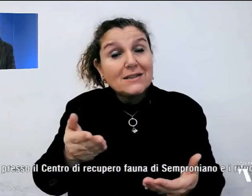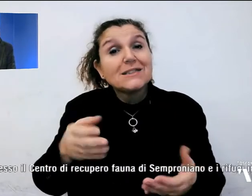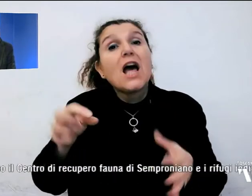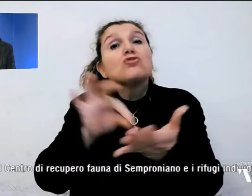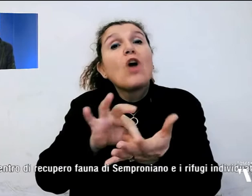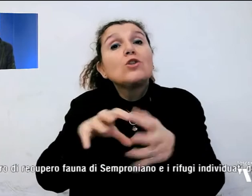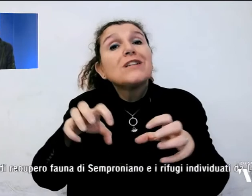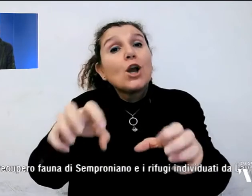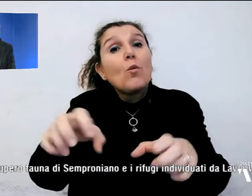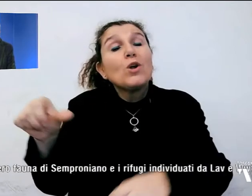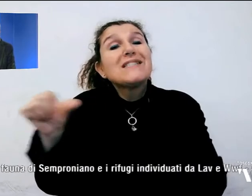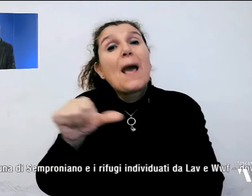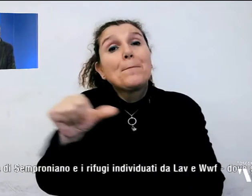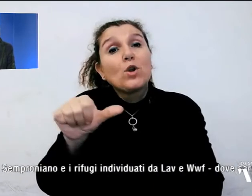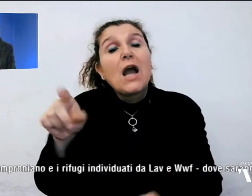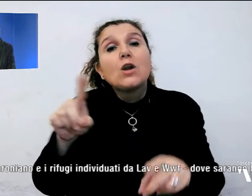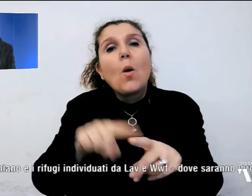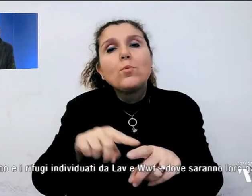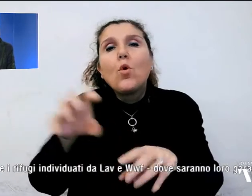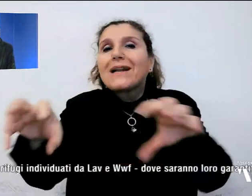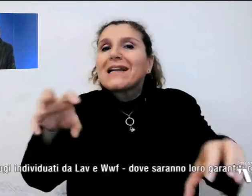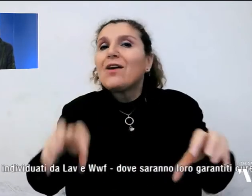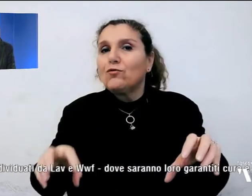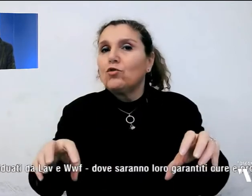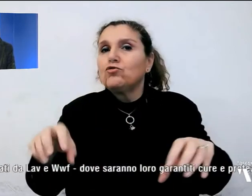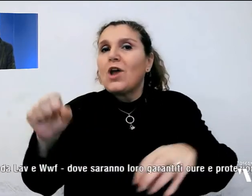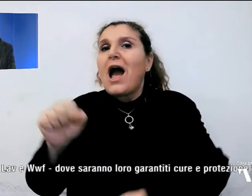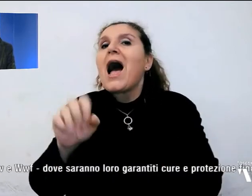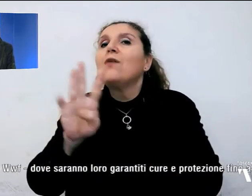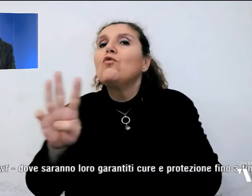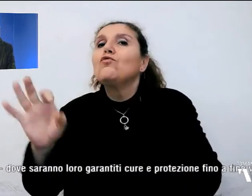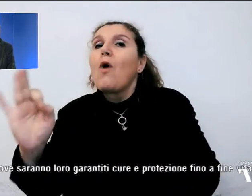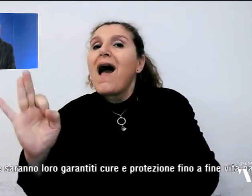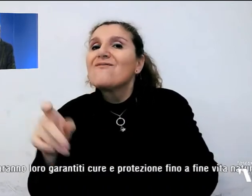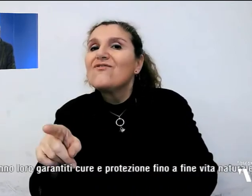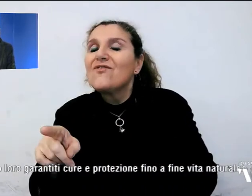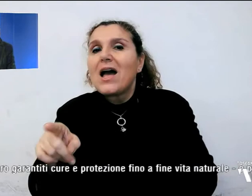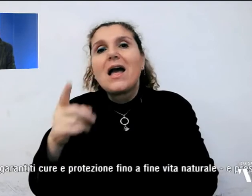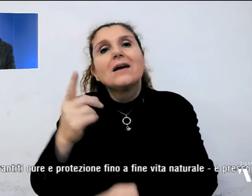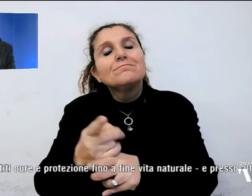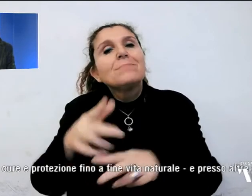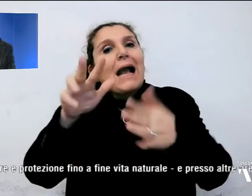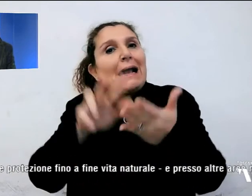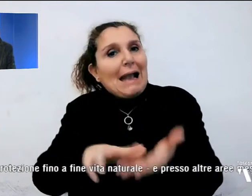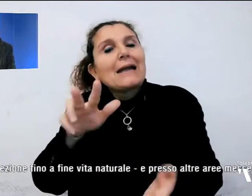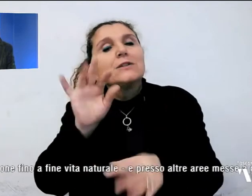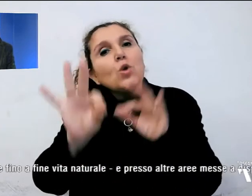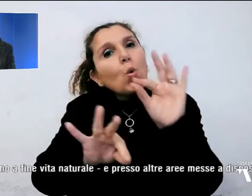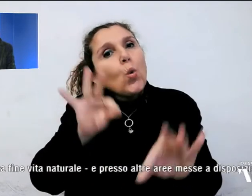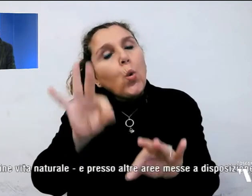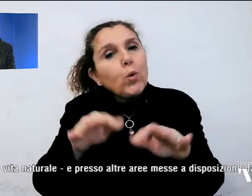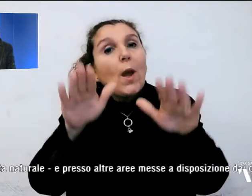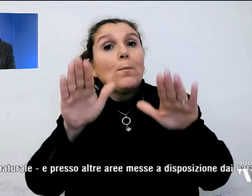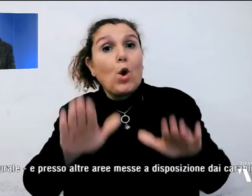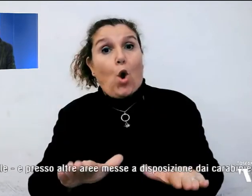e di rifugi individuati dall'AV e WWF dove saranno loro garantiti cure e protezione